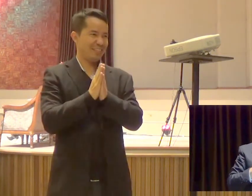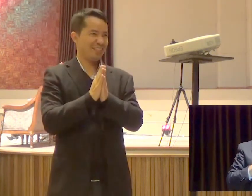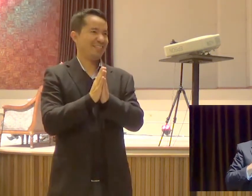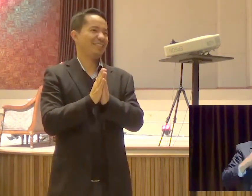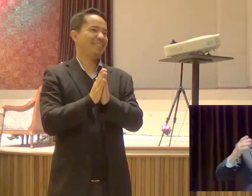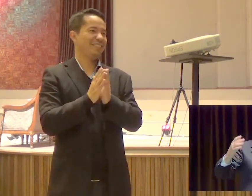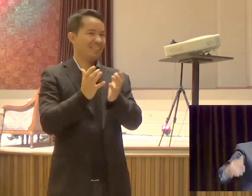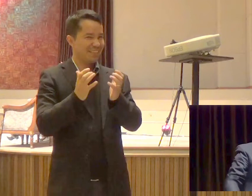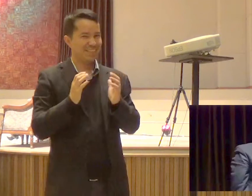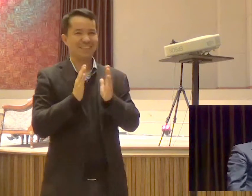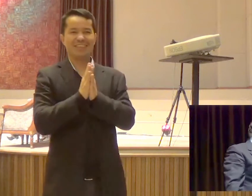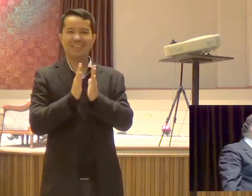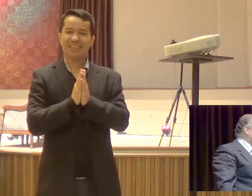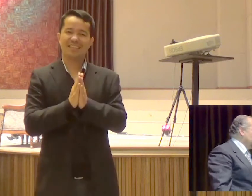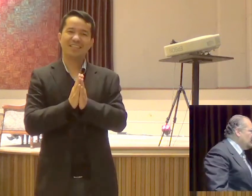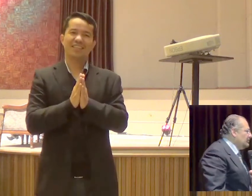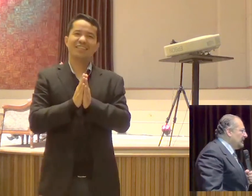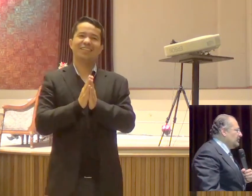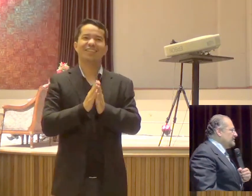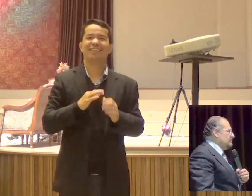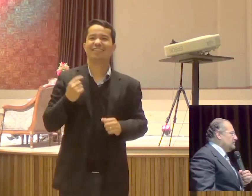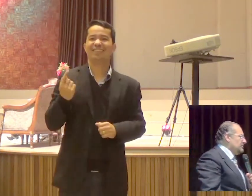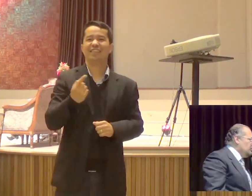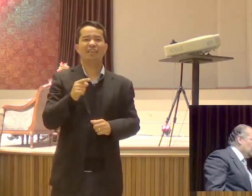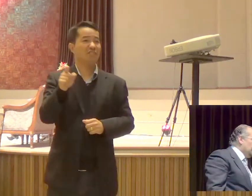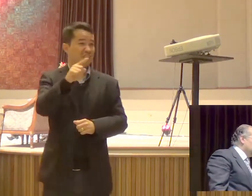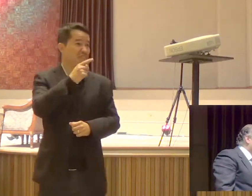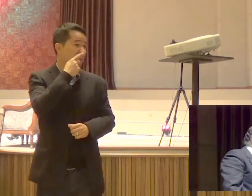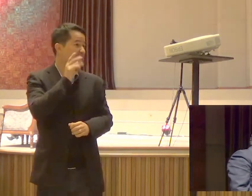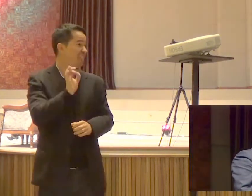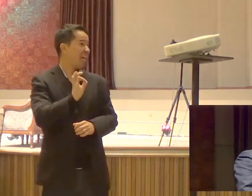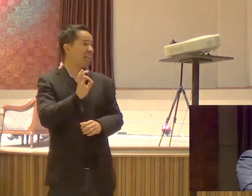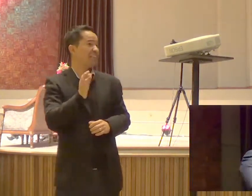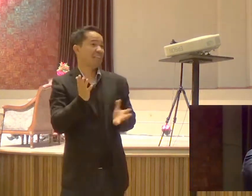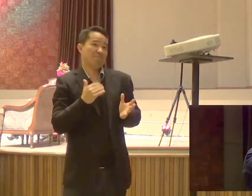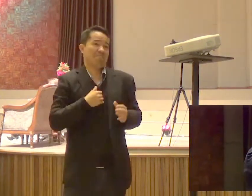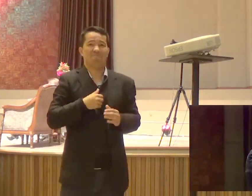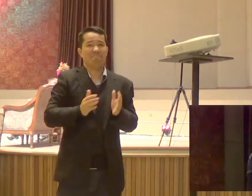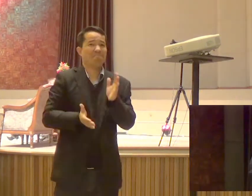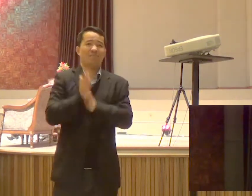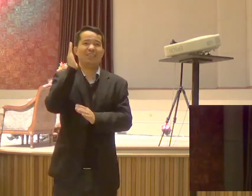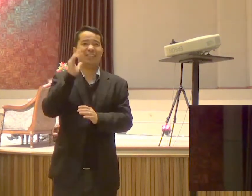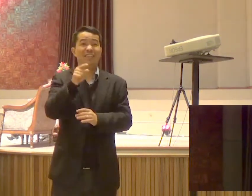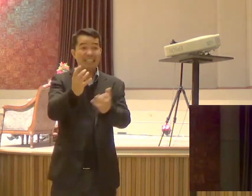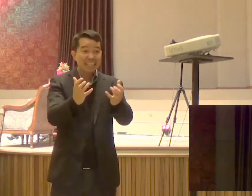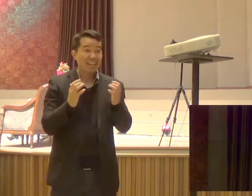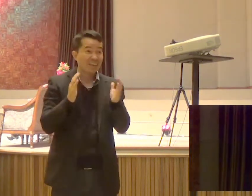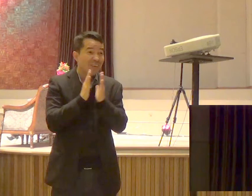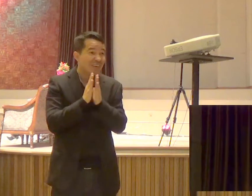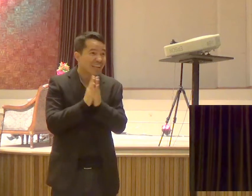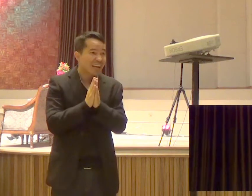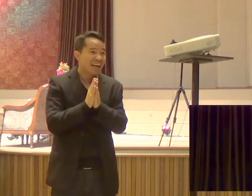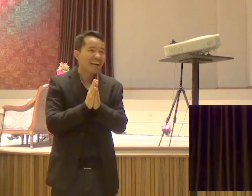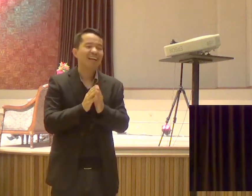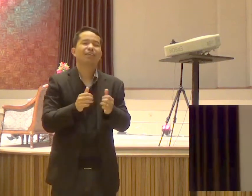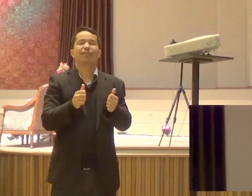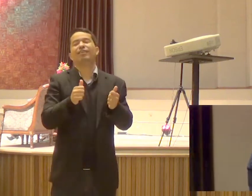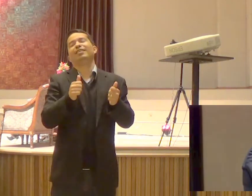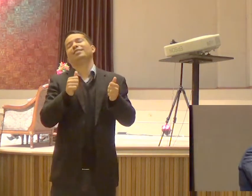Já que ninguém Quer orar Vamos cantar Alguma coisa E vamos embora Você quer orar Comigo? Ok Então fique em pé Em